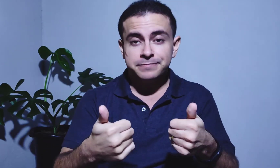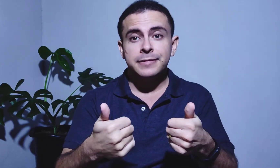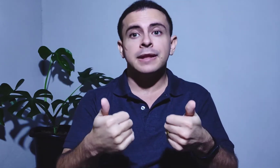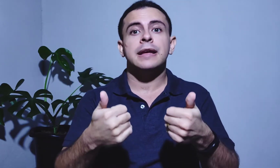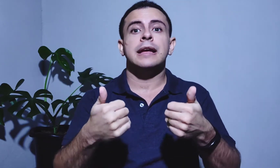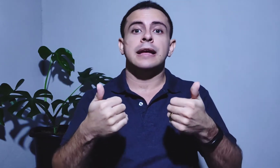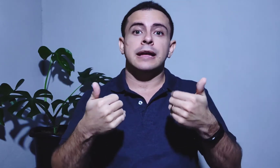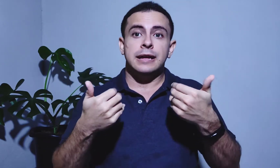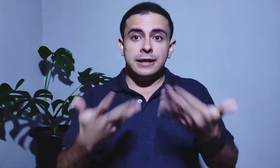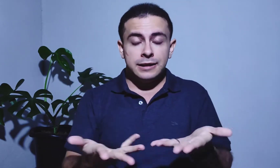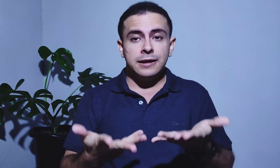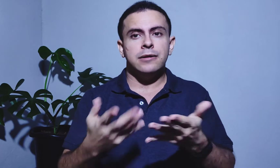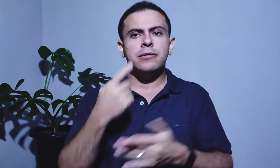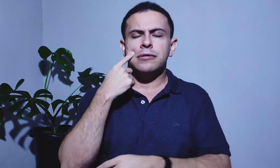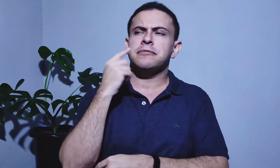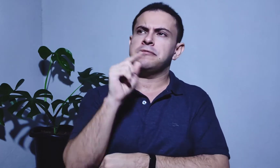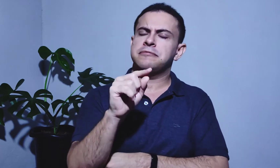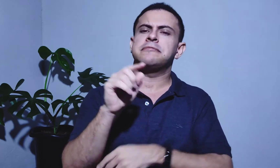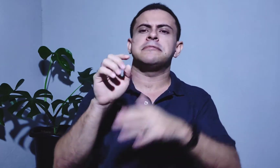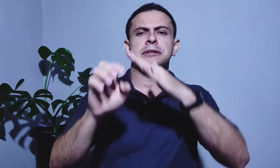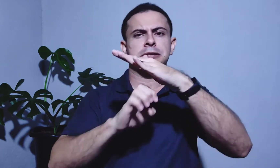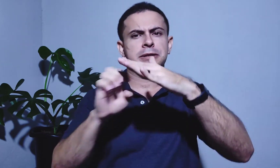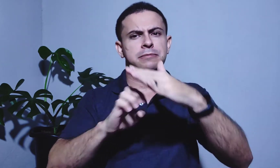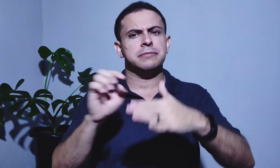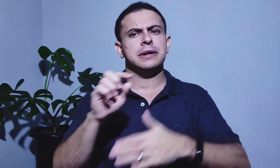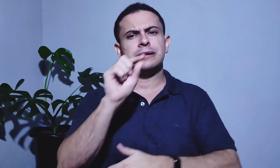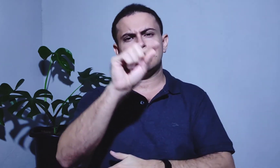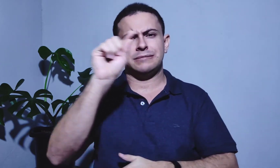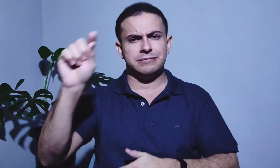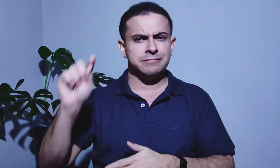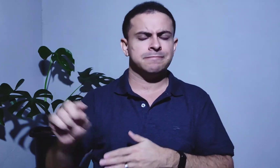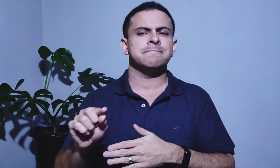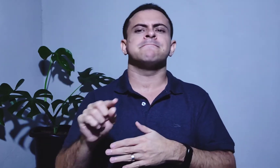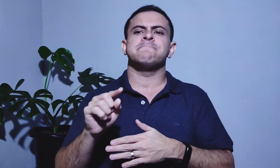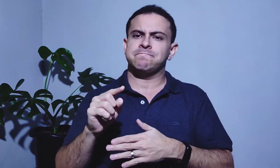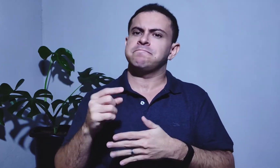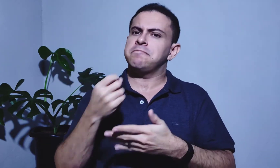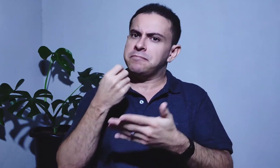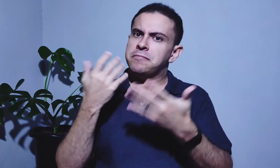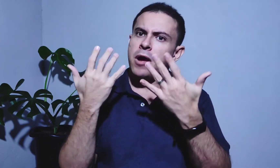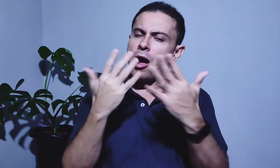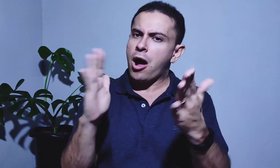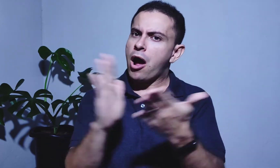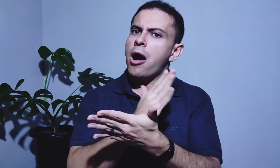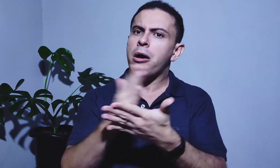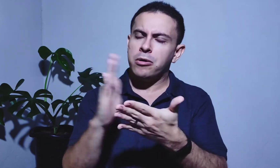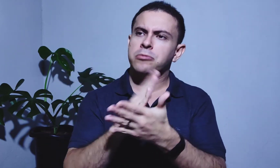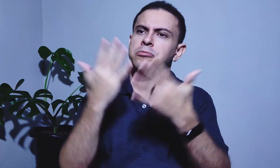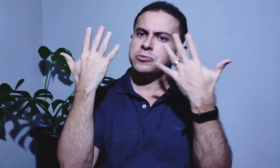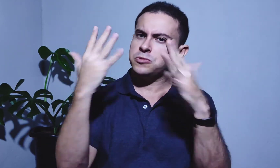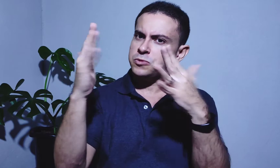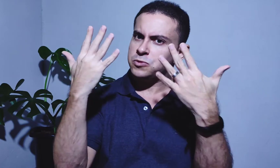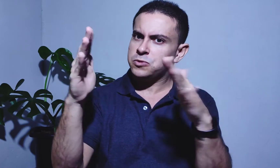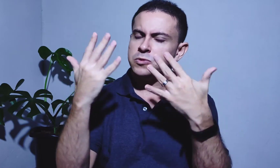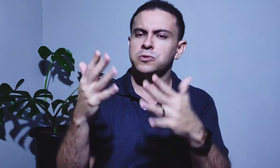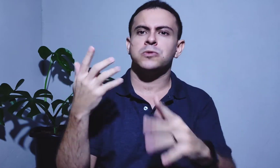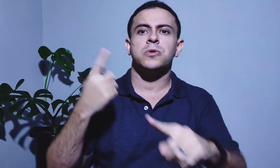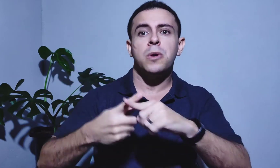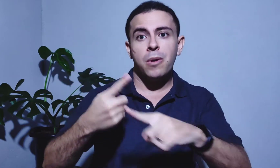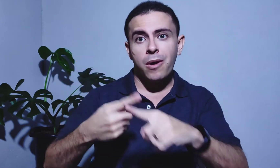Então, continuando aqui no vídeo, eu vejo algumas empresas que elas estão de parabéns, porque elas têm